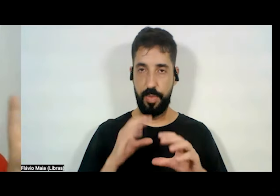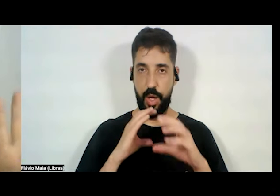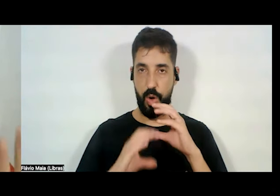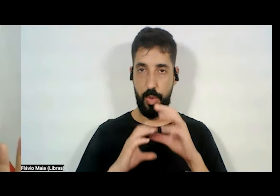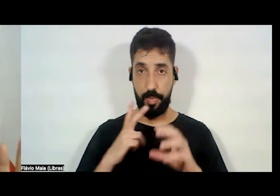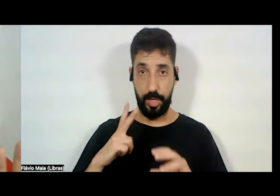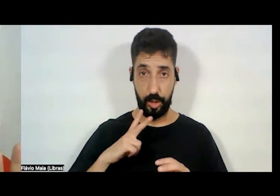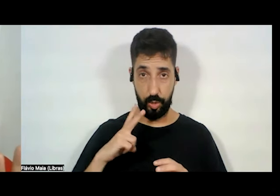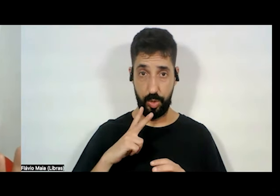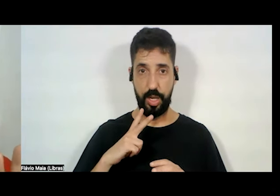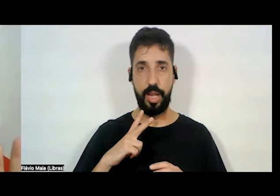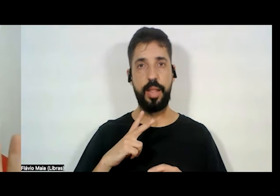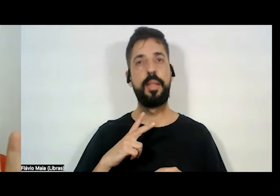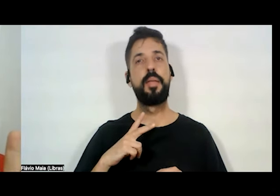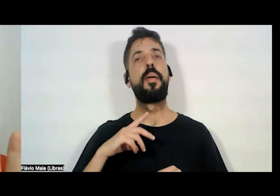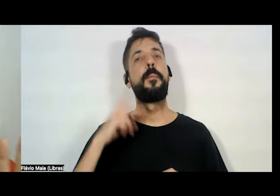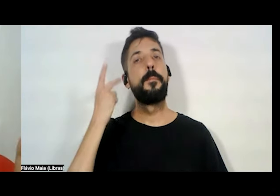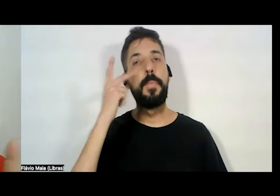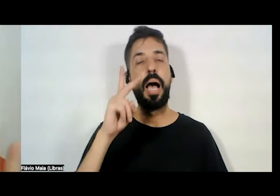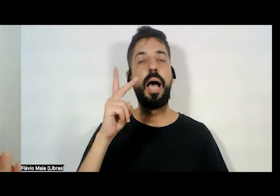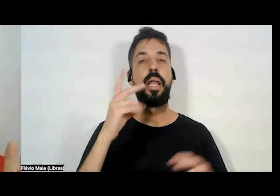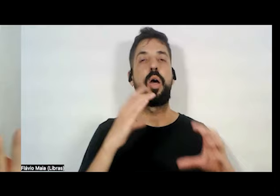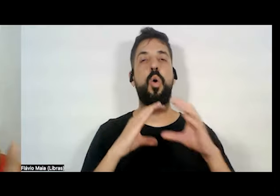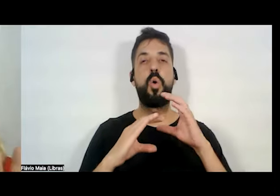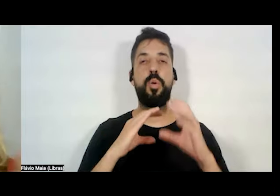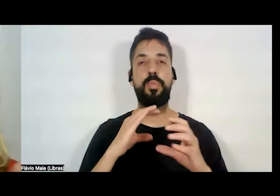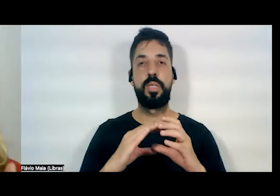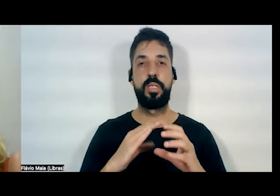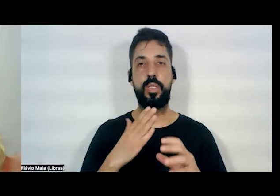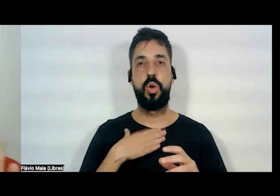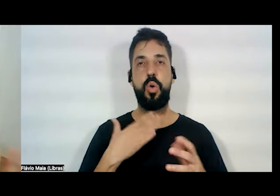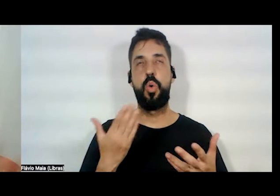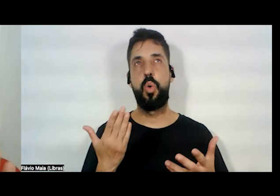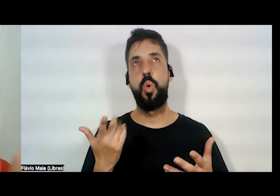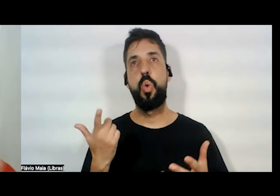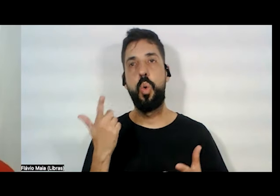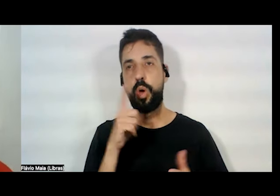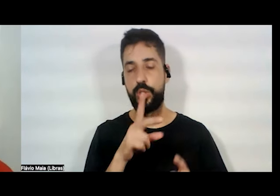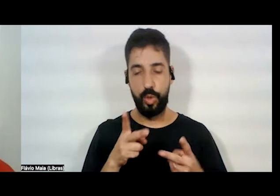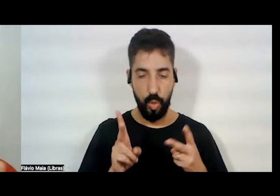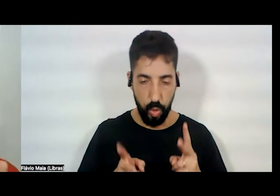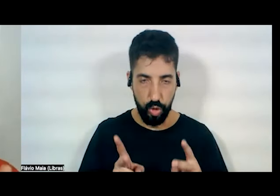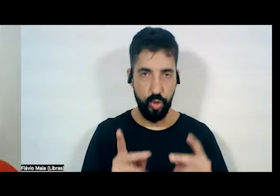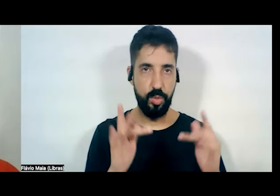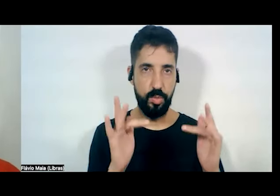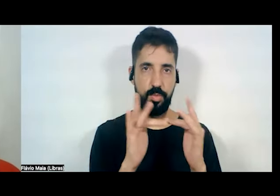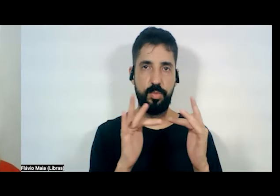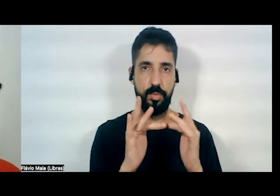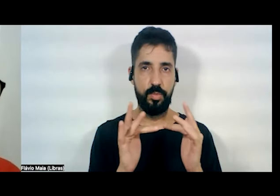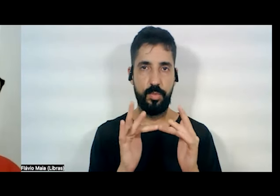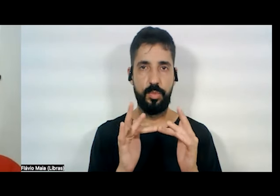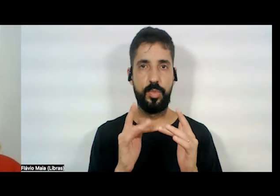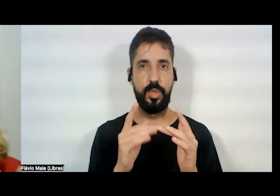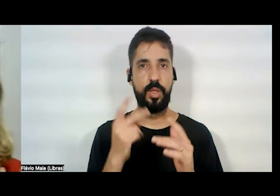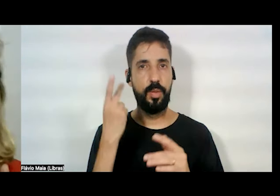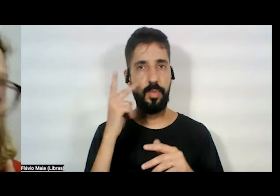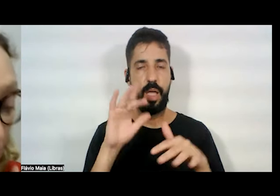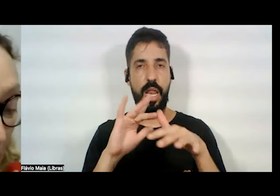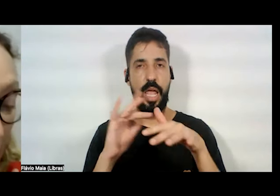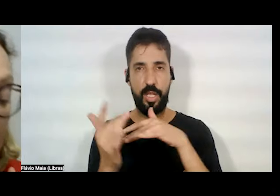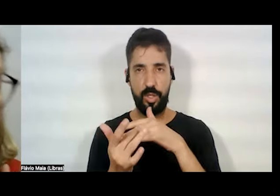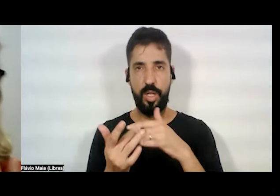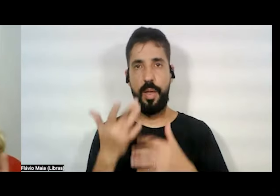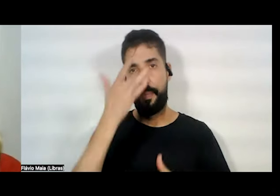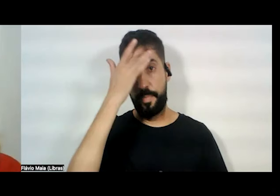na comunicação que eu faço, que eu continuo, no contato que eu continuo pela rede social. em pessoa que nos